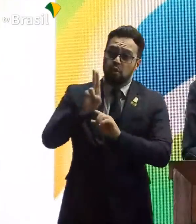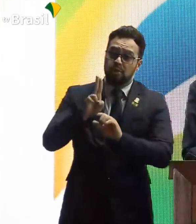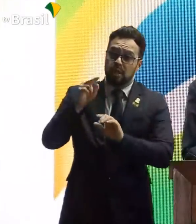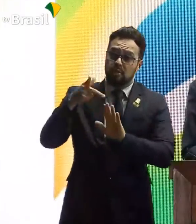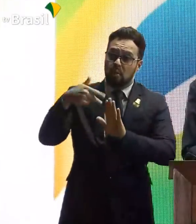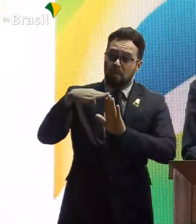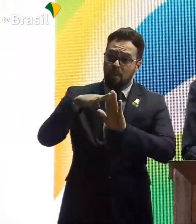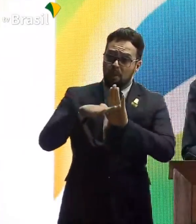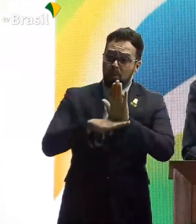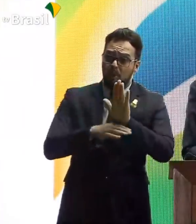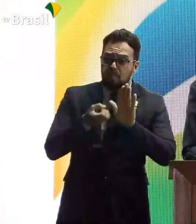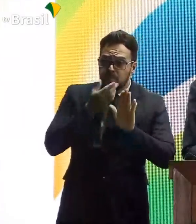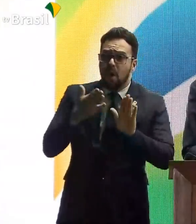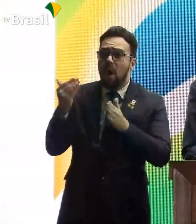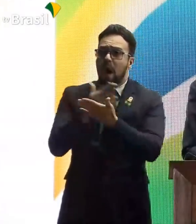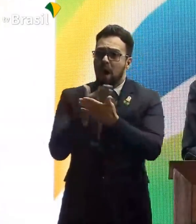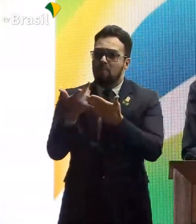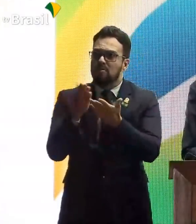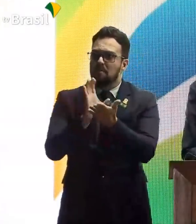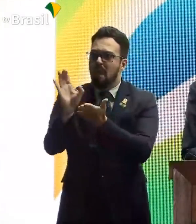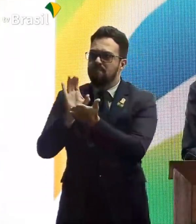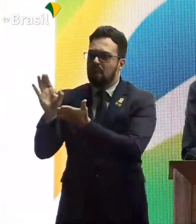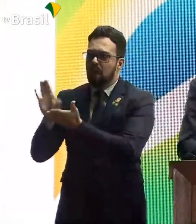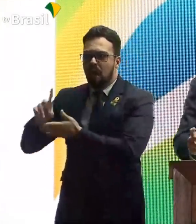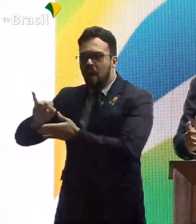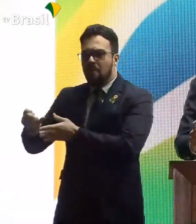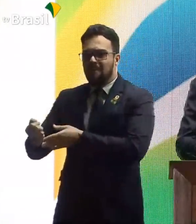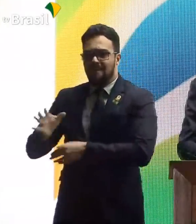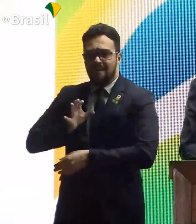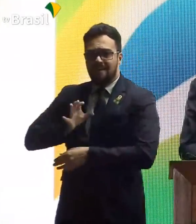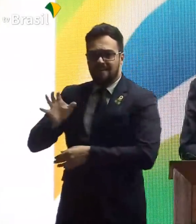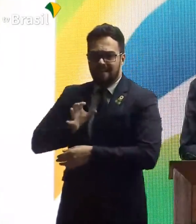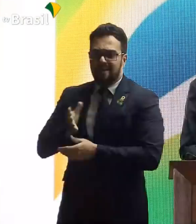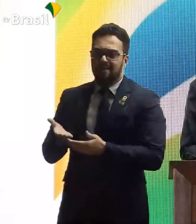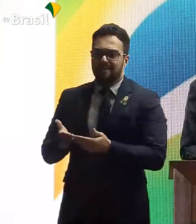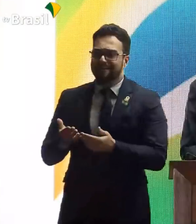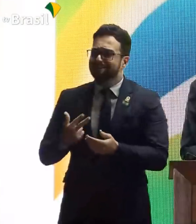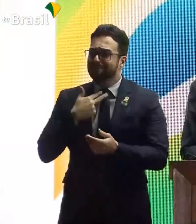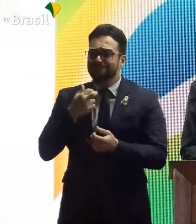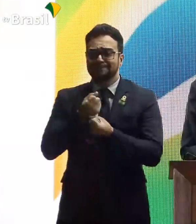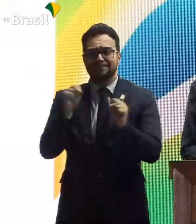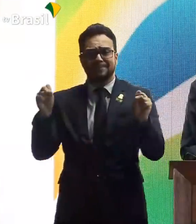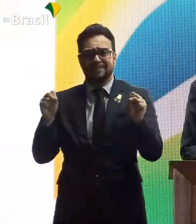para enriquecer alguns malandros. Não tinha como dar certo o Brasil.